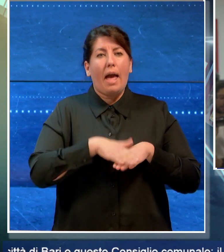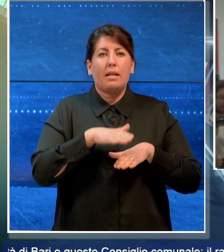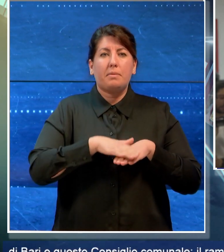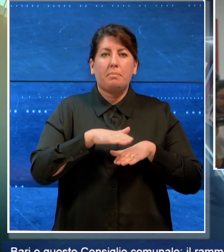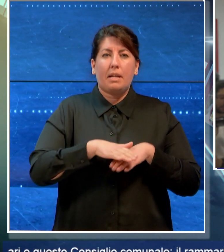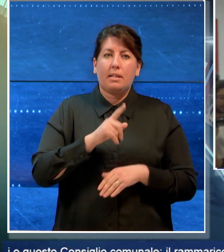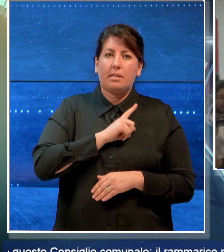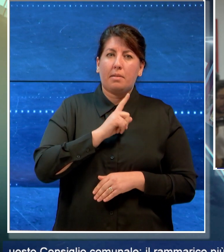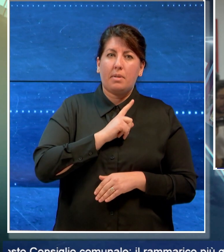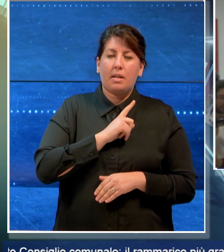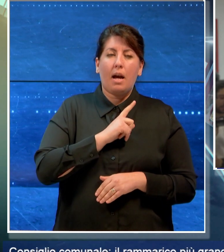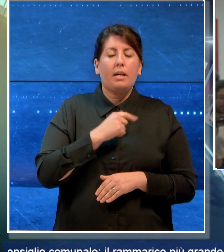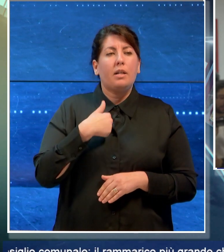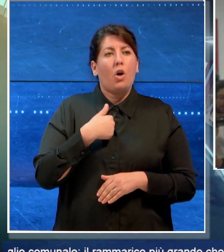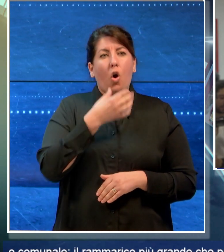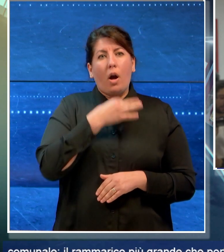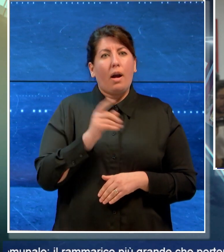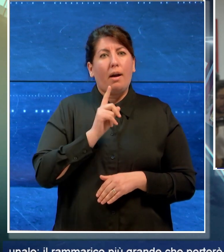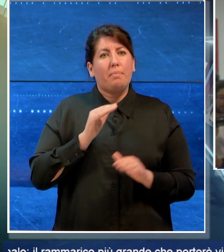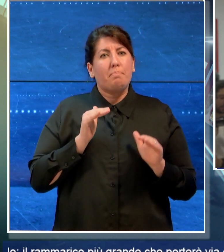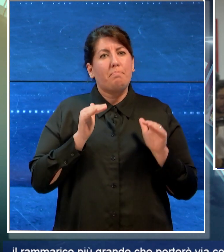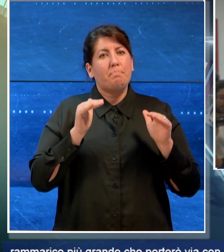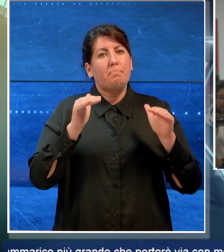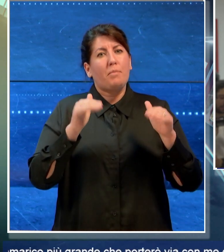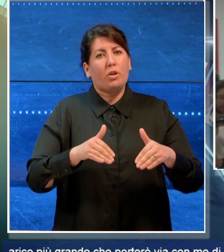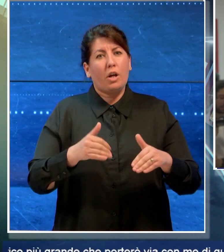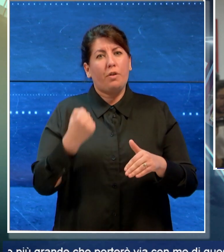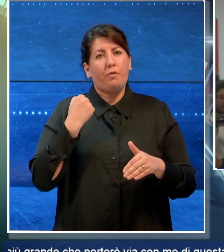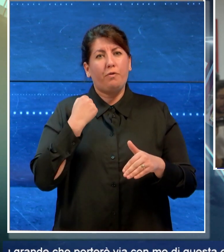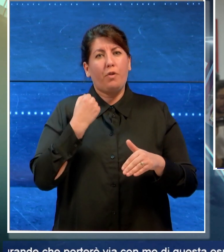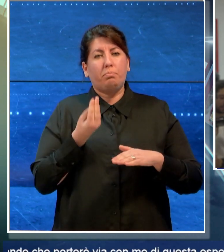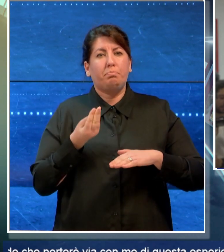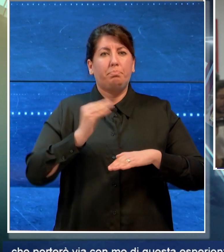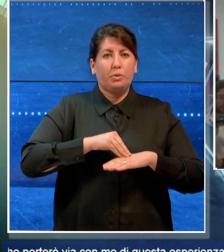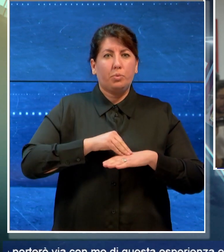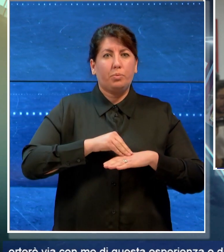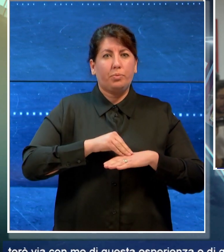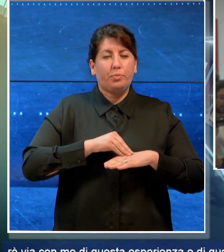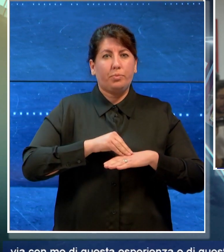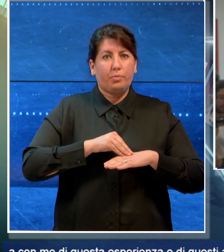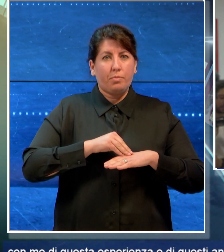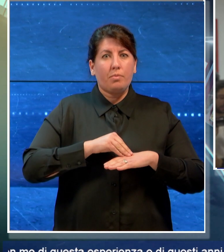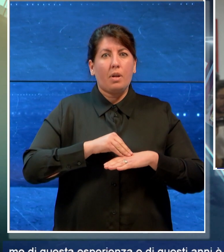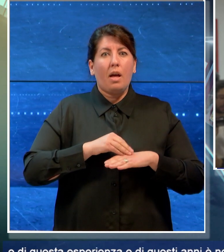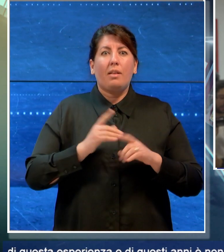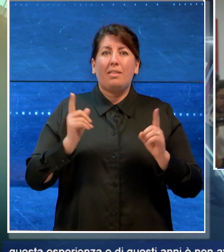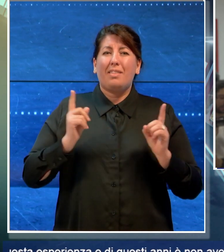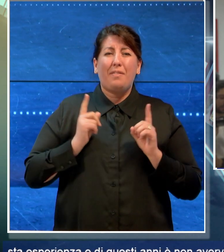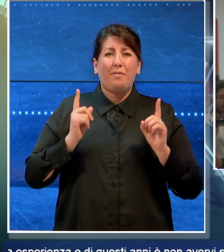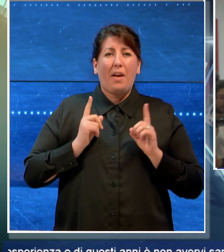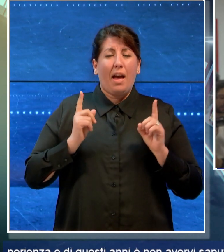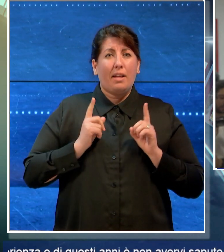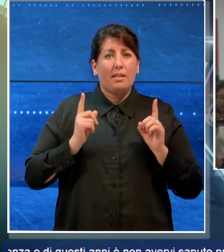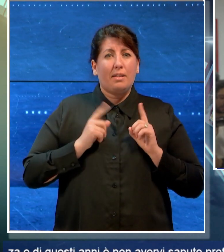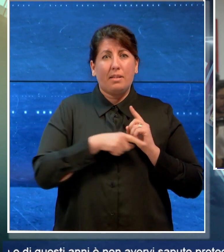è non avervi saputo proteggere con più forza né difendere abbastanza